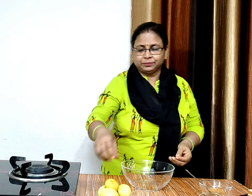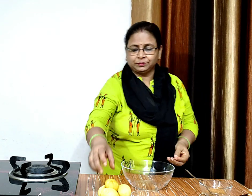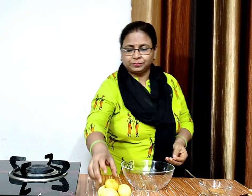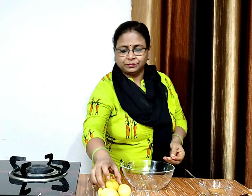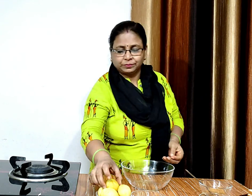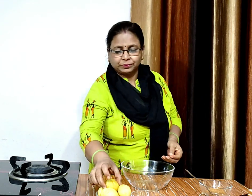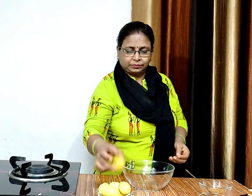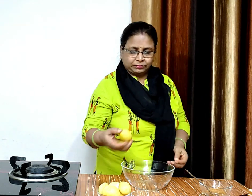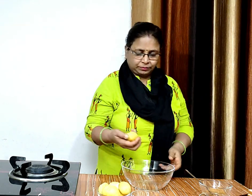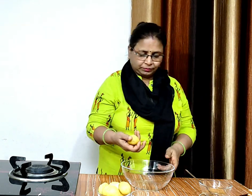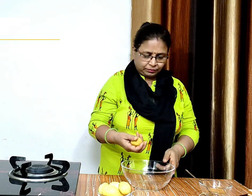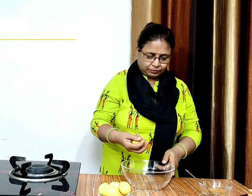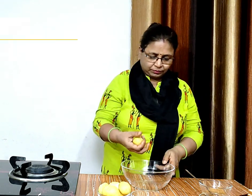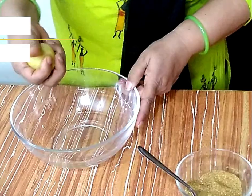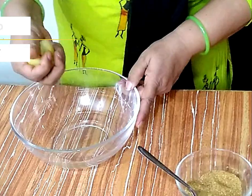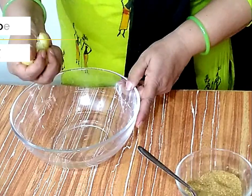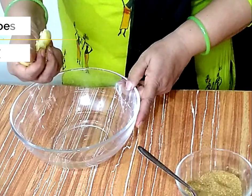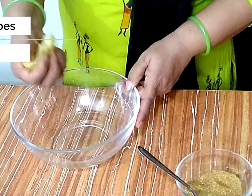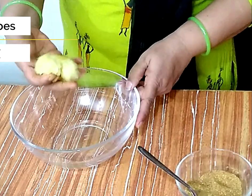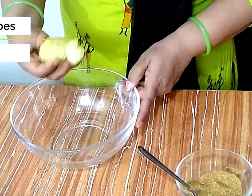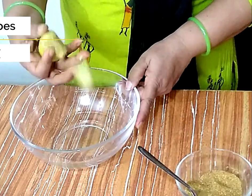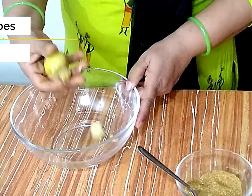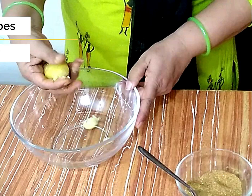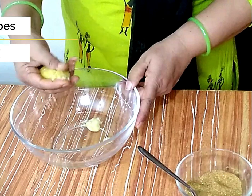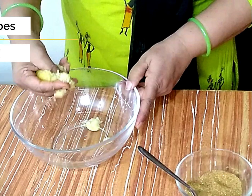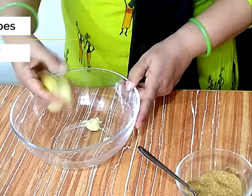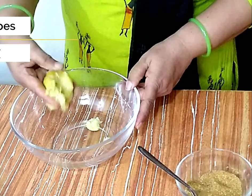छील कर रख लिया था अब इन्हें एक बाउड में मैश कर लेंगे